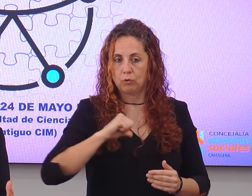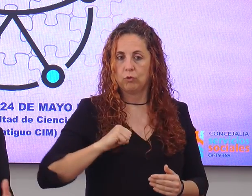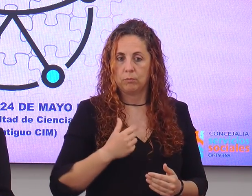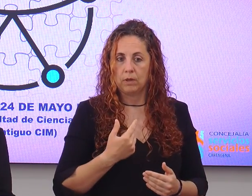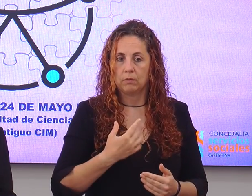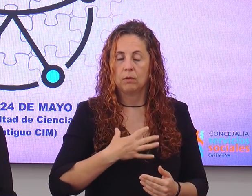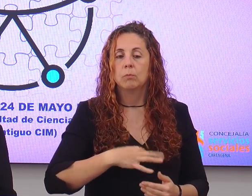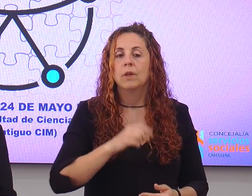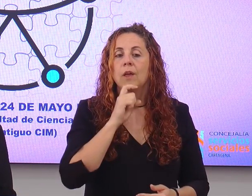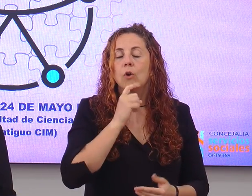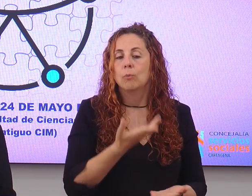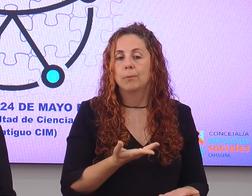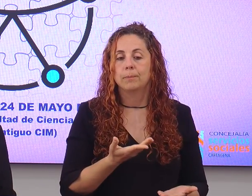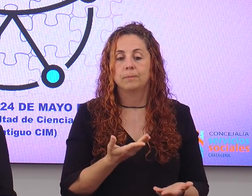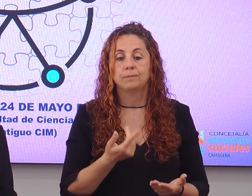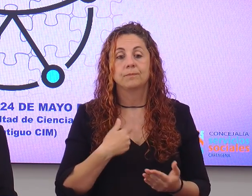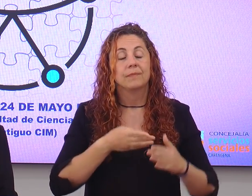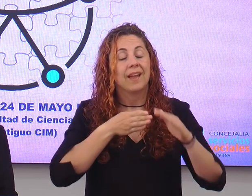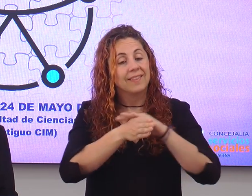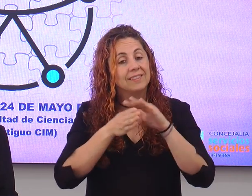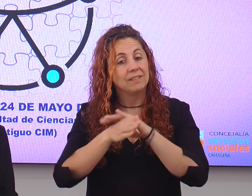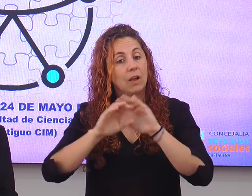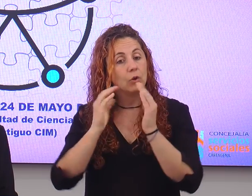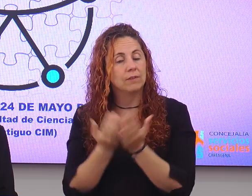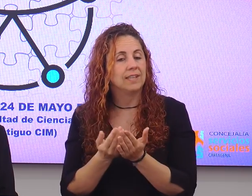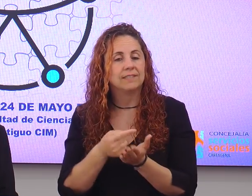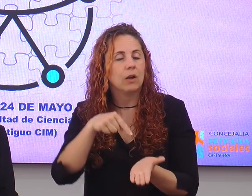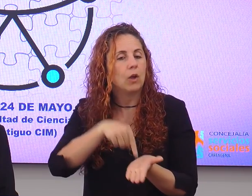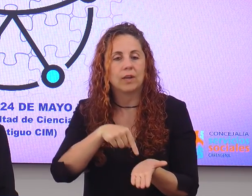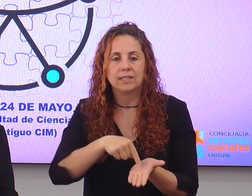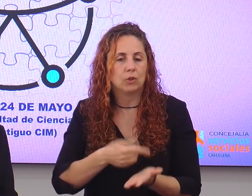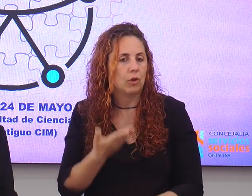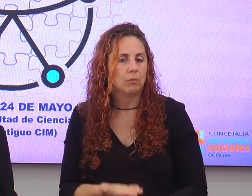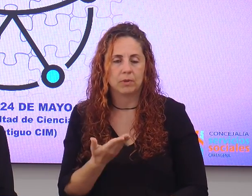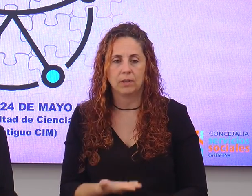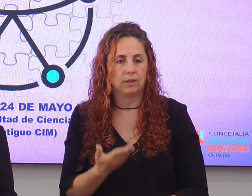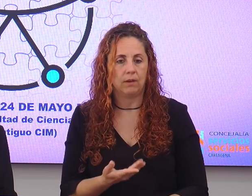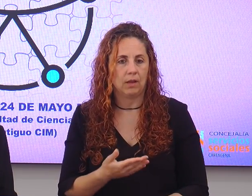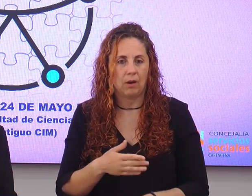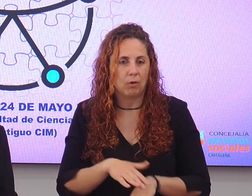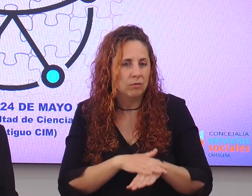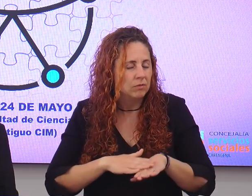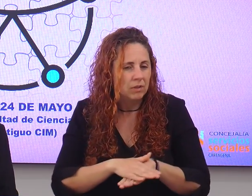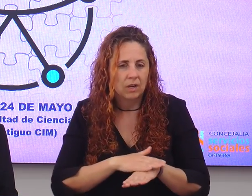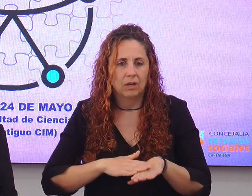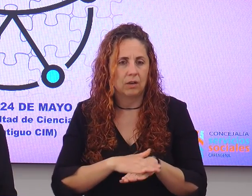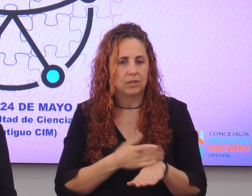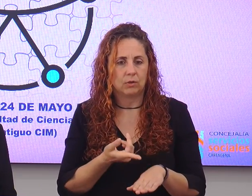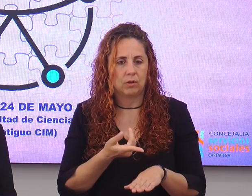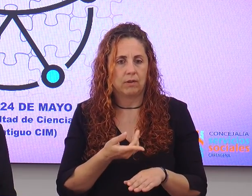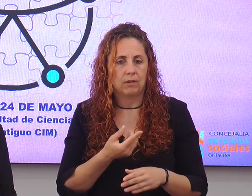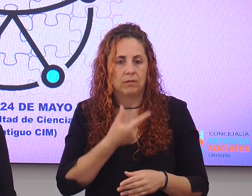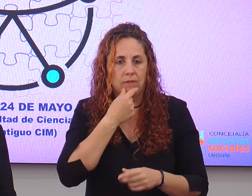personal. La accesibilidad universal es un requisito imprescindible, fundamental, que va a